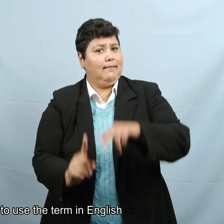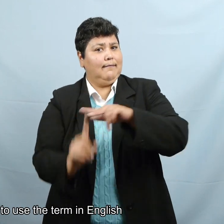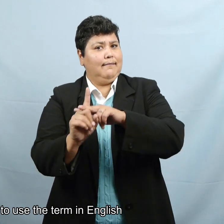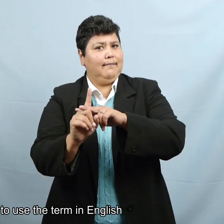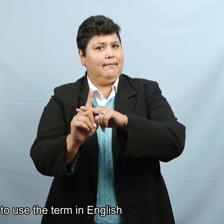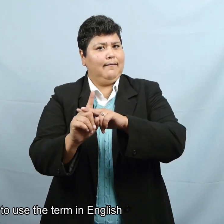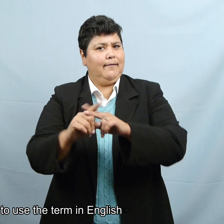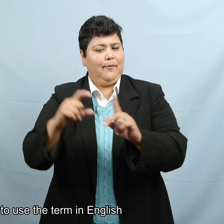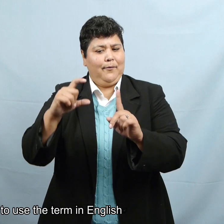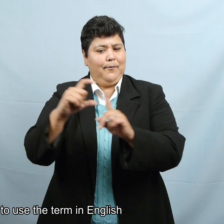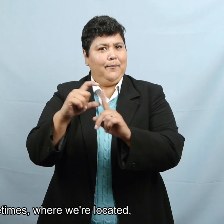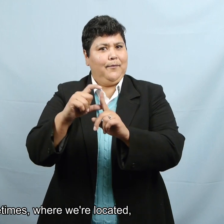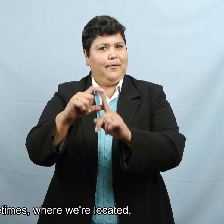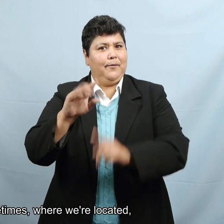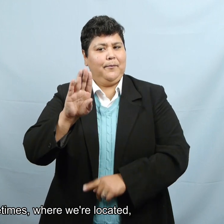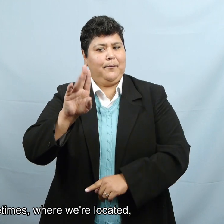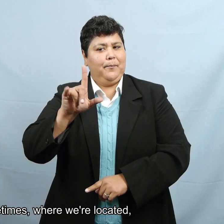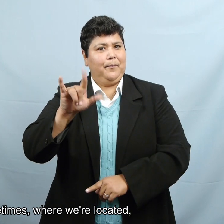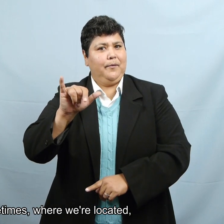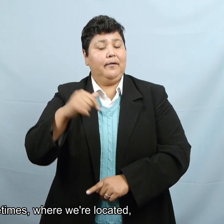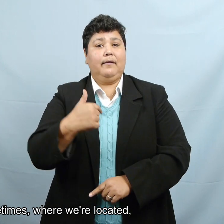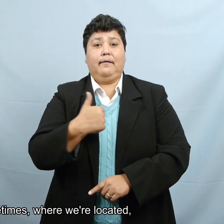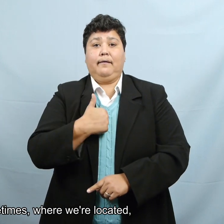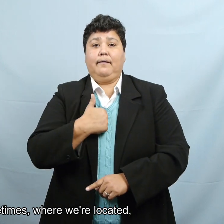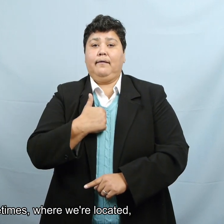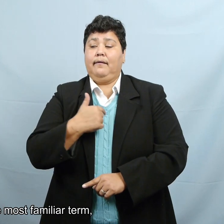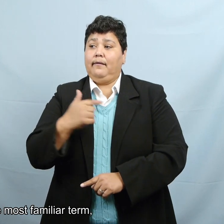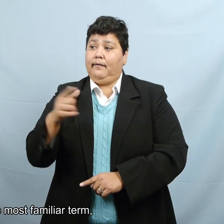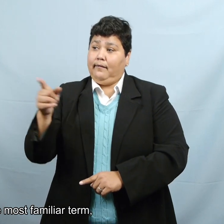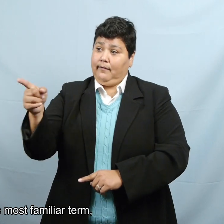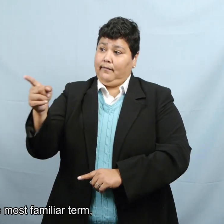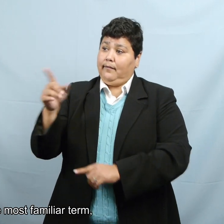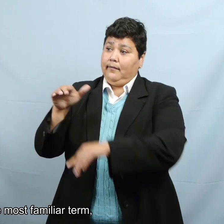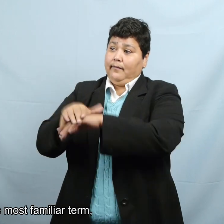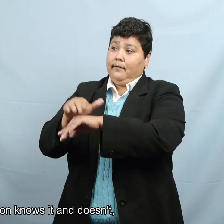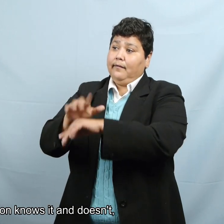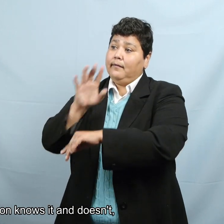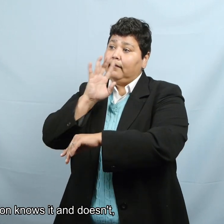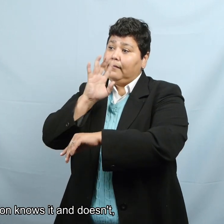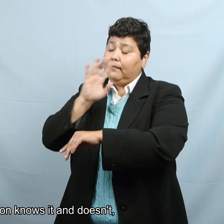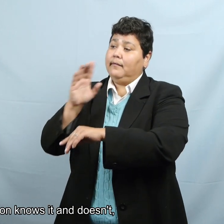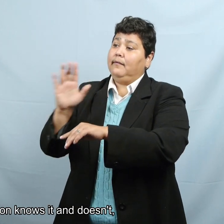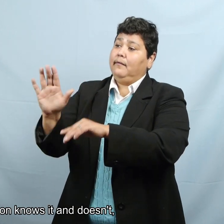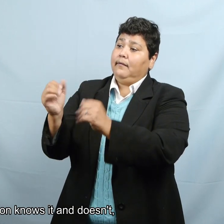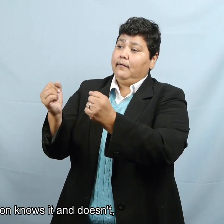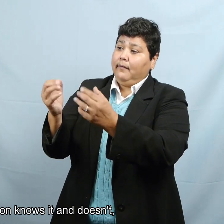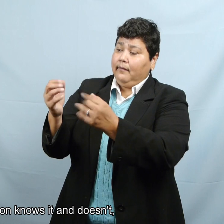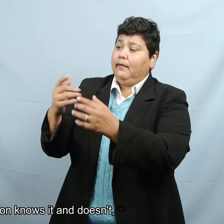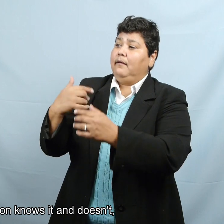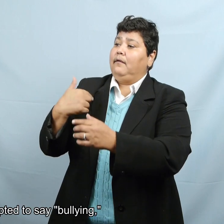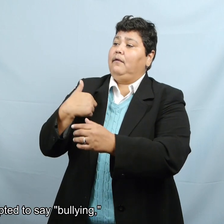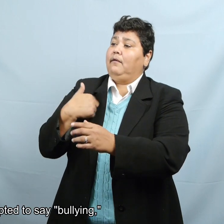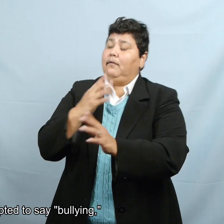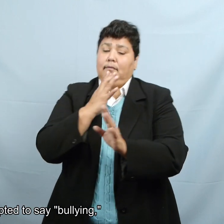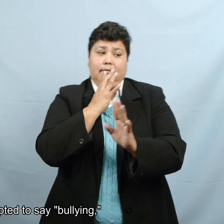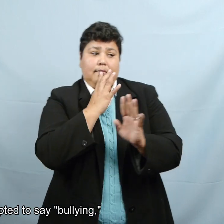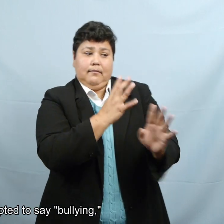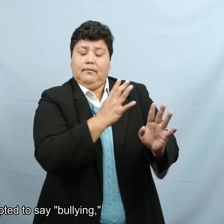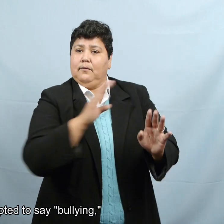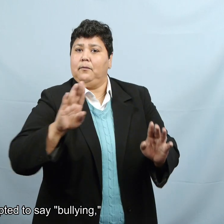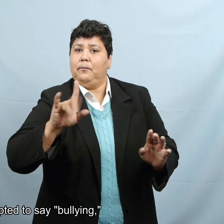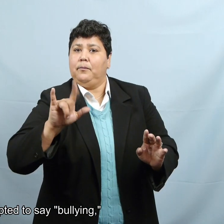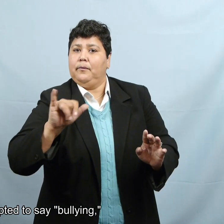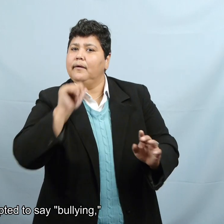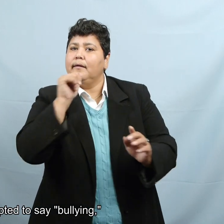Vamos a utilizar el término en inglés porque a veces el área donde estamos es el término. El término más conocido o la persona lo conoce o no. Y pues